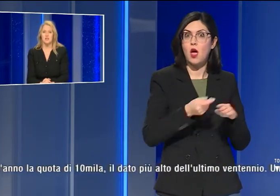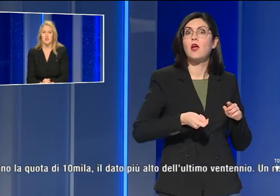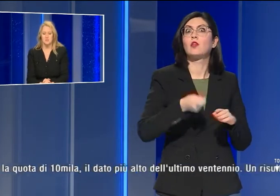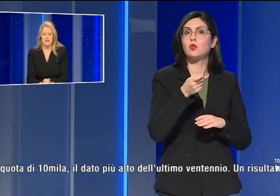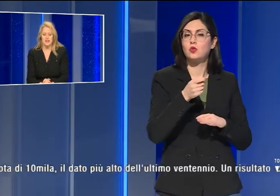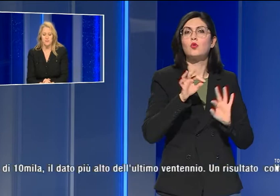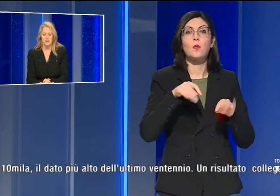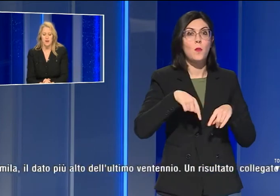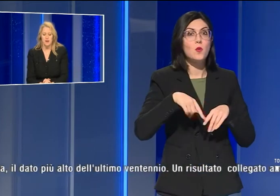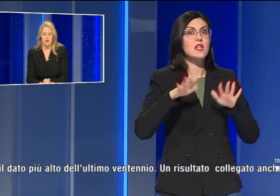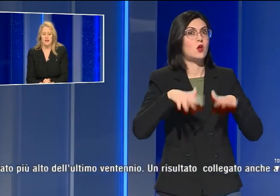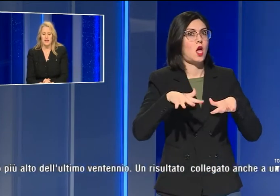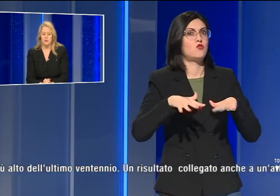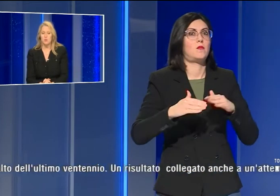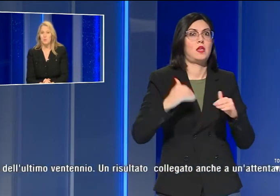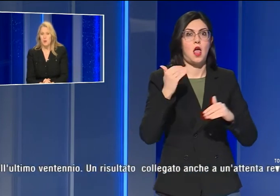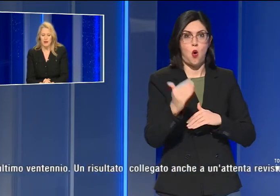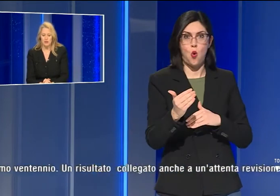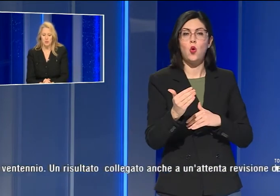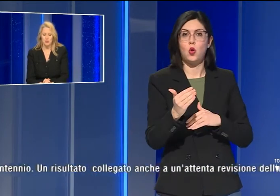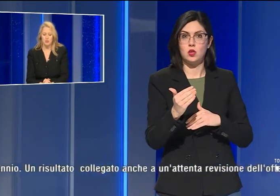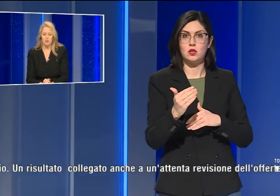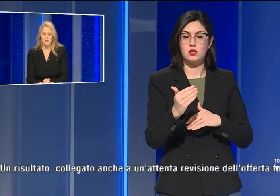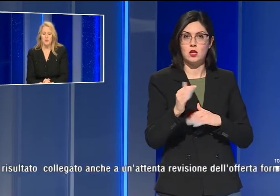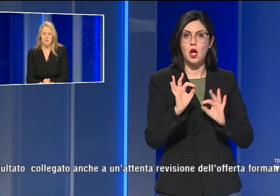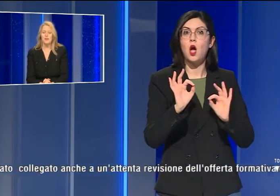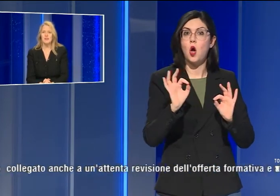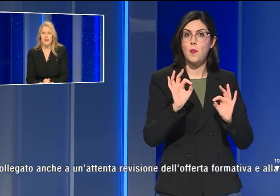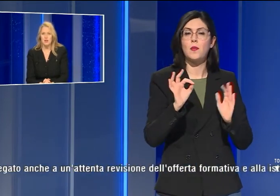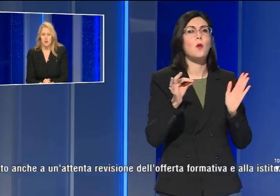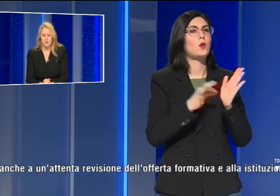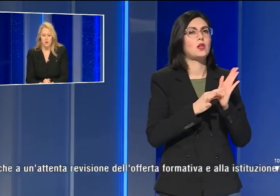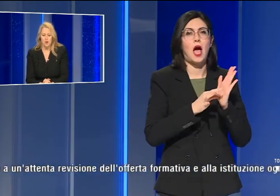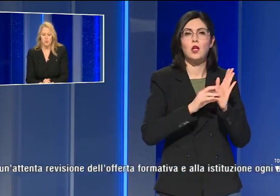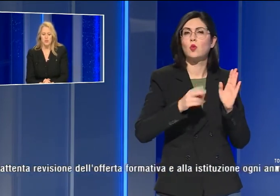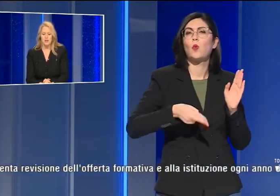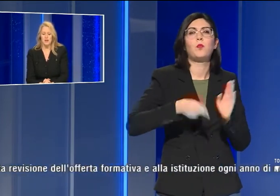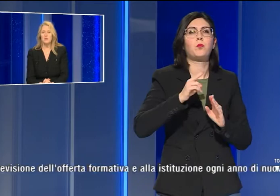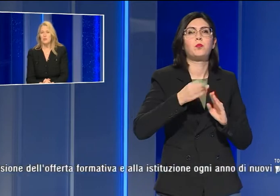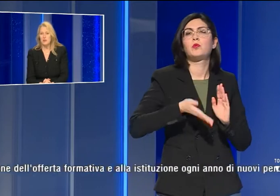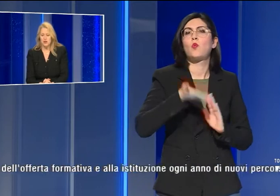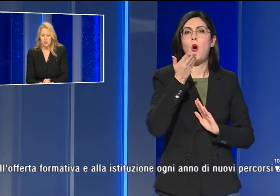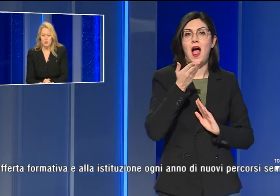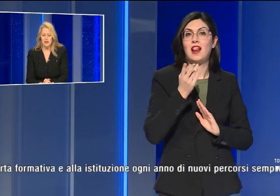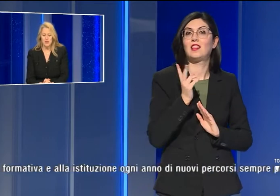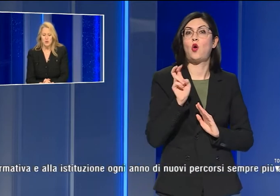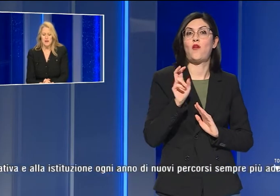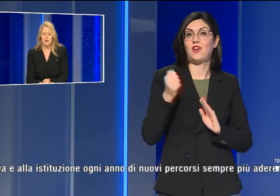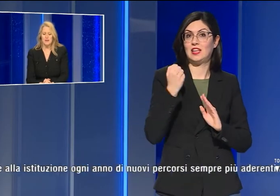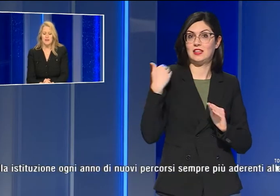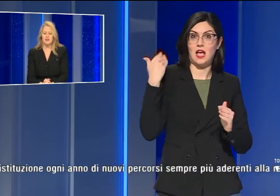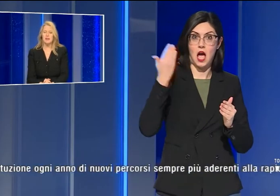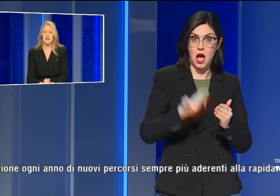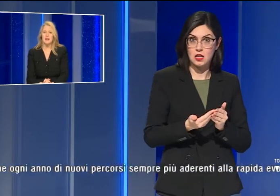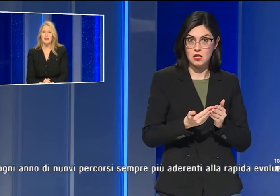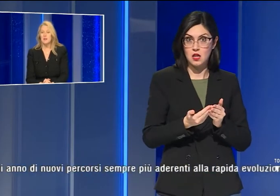di 10.000, il dato più alto dell'ultimo ventennio. Un risultato collegato anche